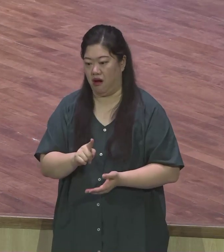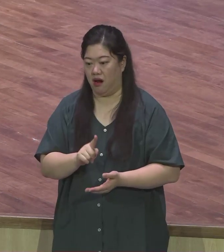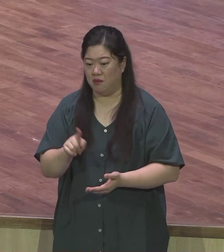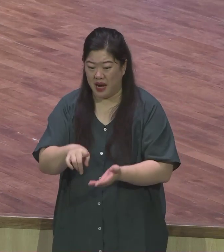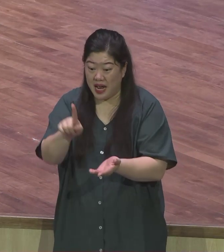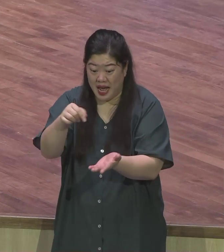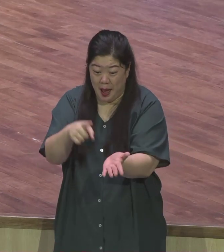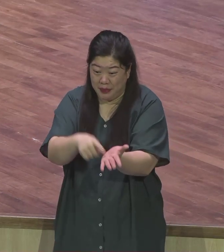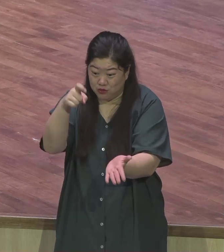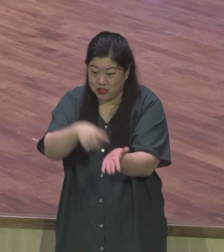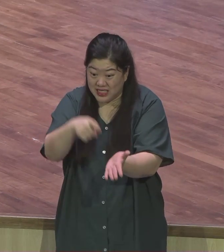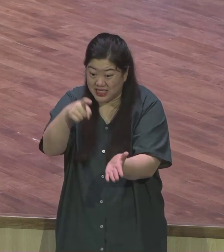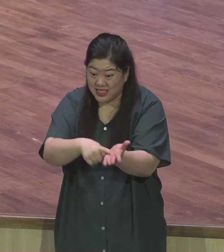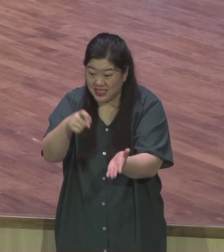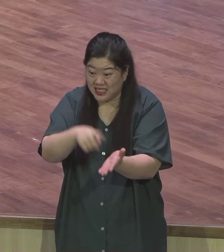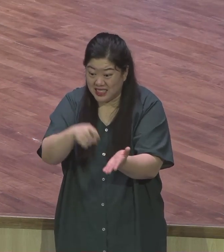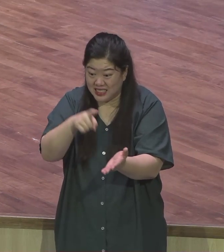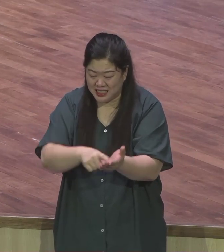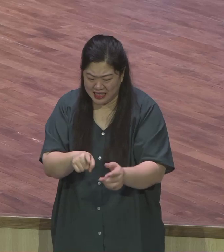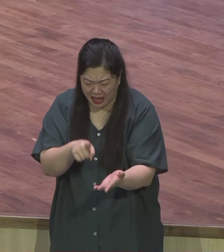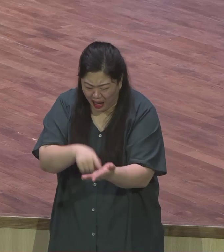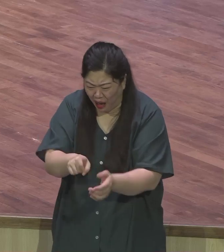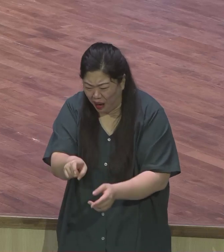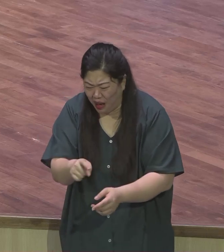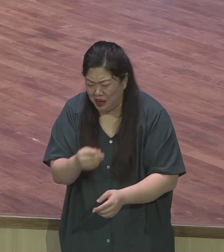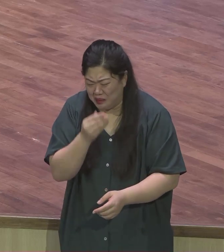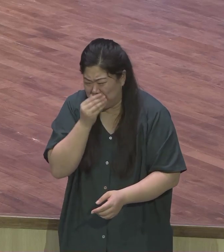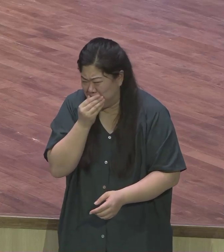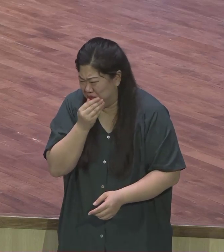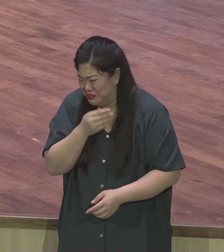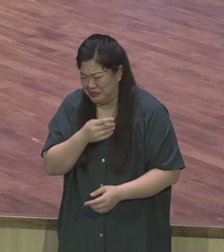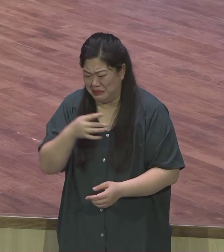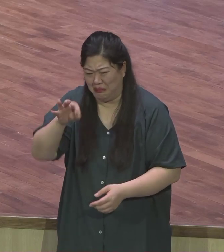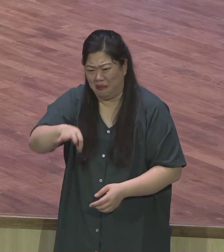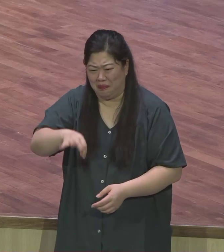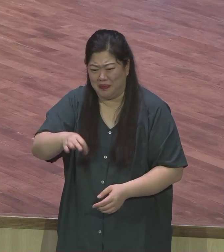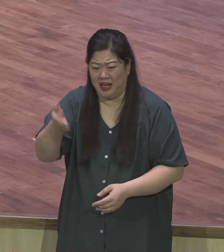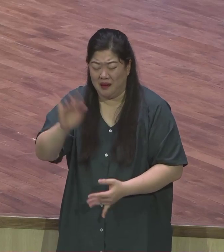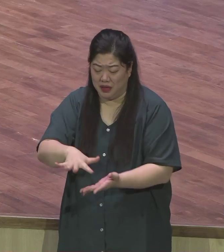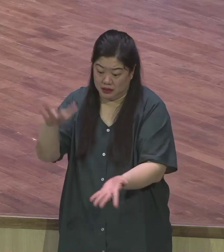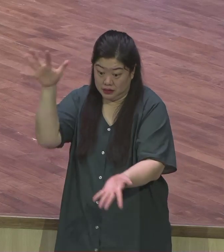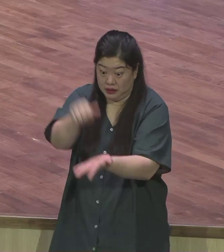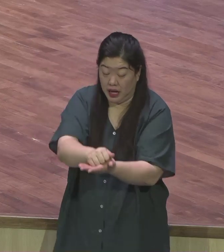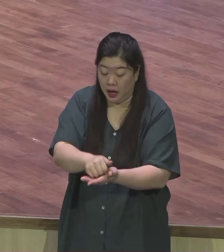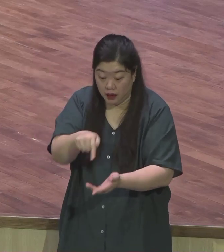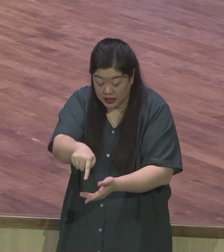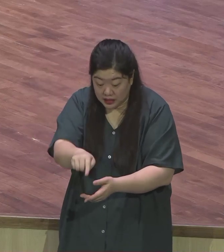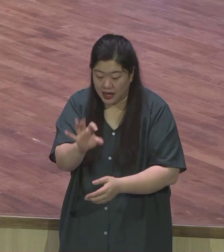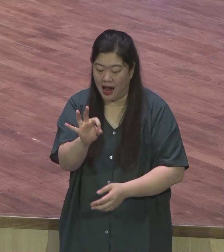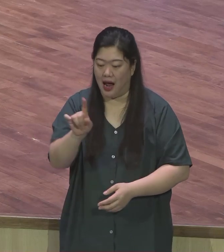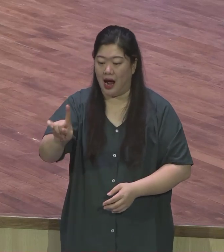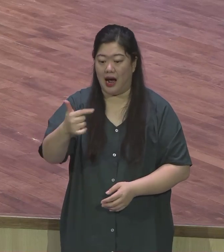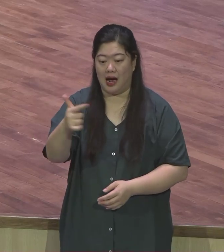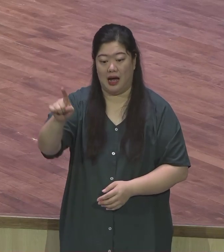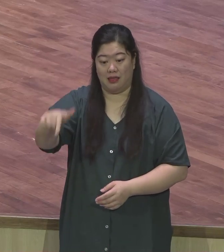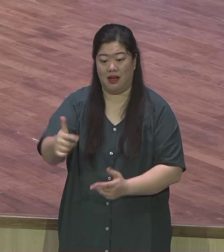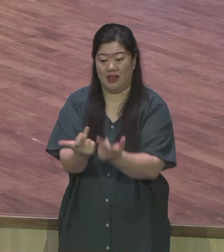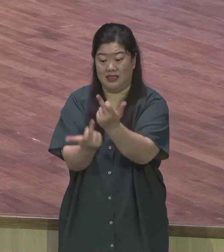메뚜기지만 이 안악산지를 찾았던 갈렙의 고백을 볼 때는요 하나님이 우리에게 주신 언약의 땅이기 때문에 그들은 우리의 밥이다라는 고백을 하게